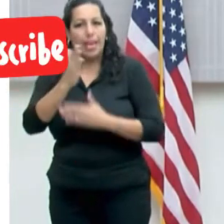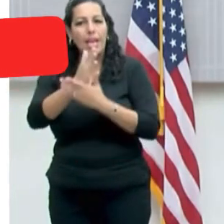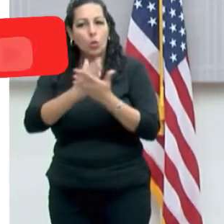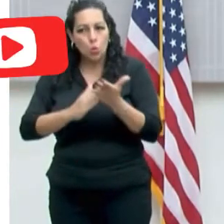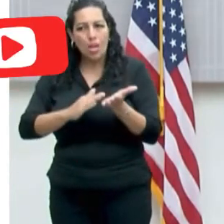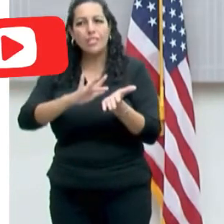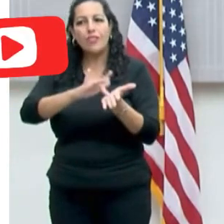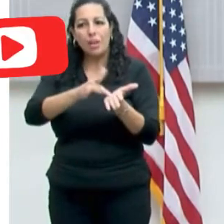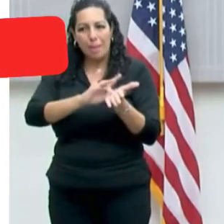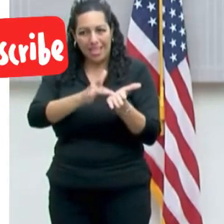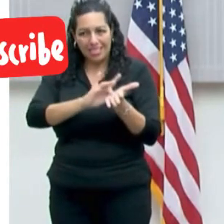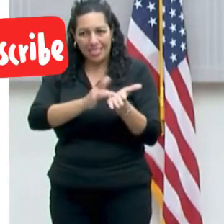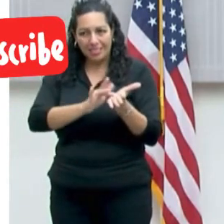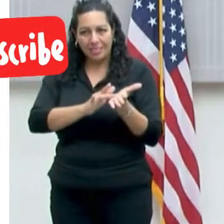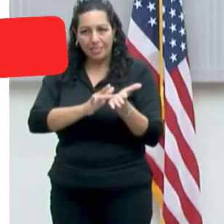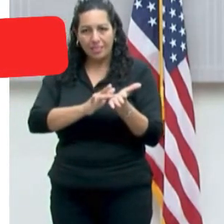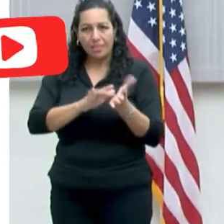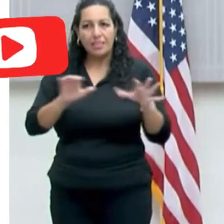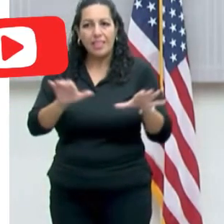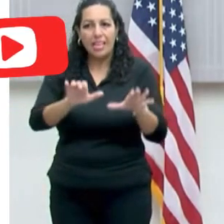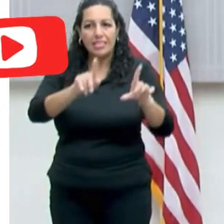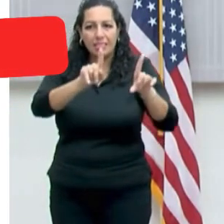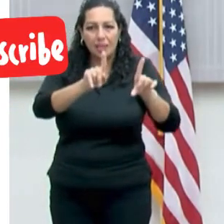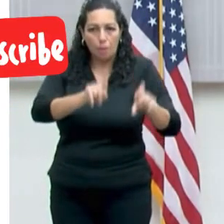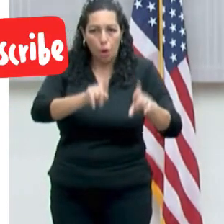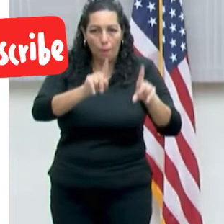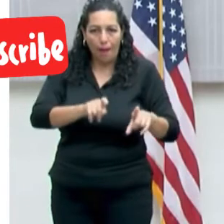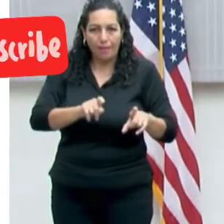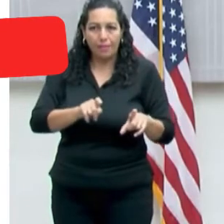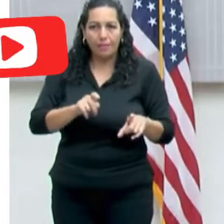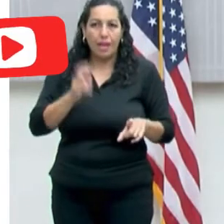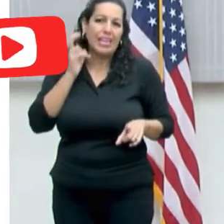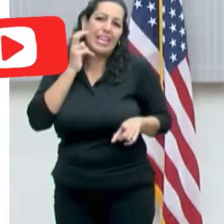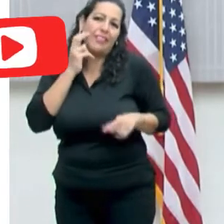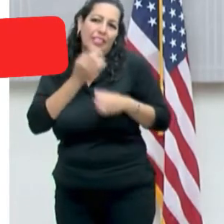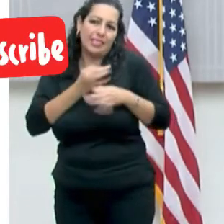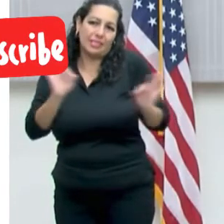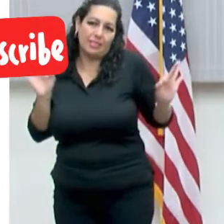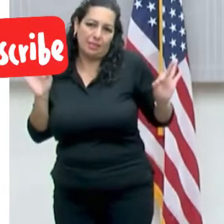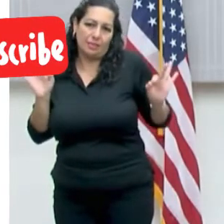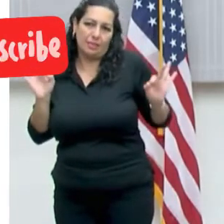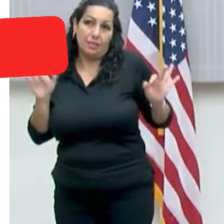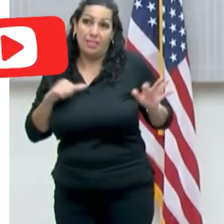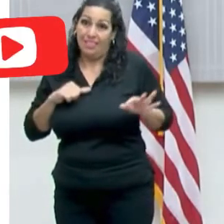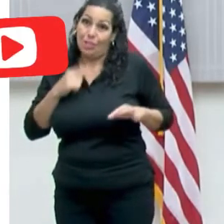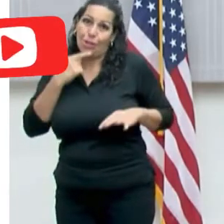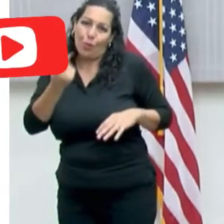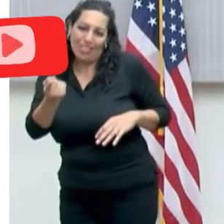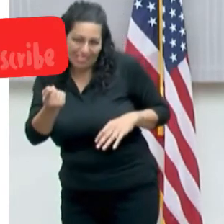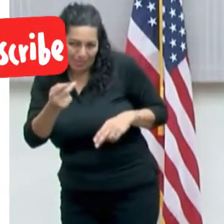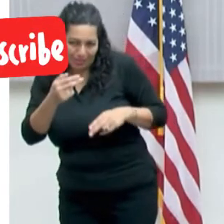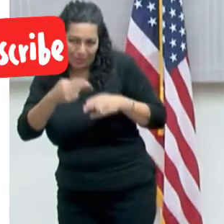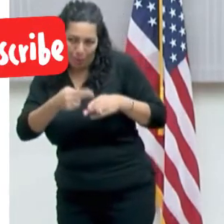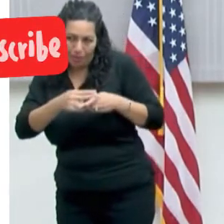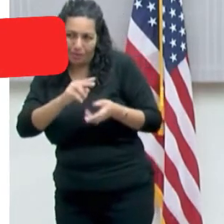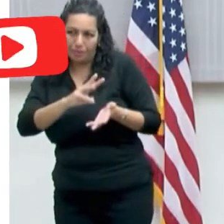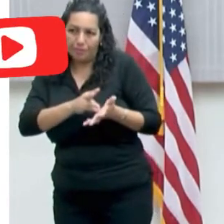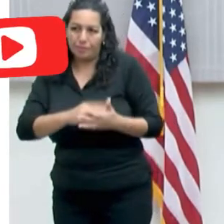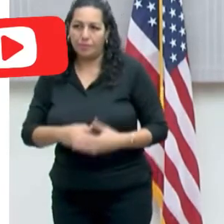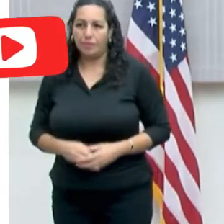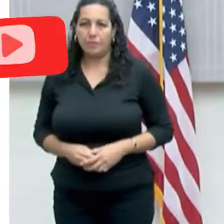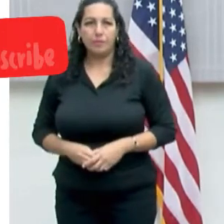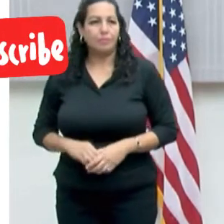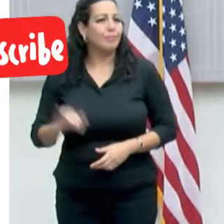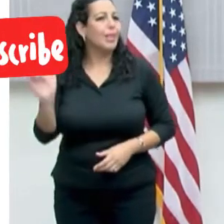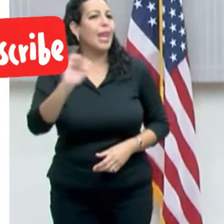que se está haciendo la prueba libre de costo. No voy a indicar el nombre de la farmacia porque va a aparecer un anuncio pagado. O